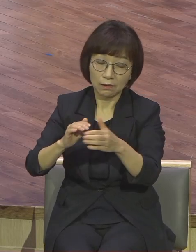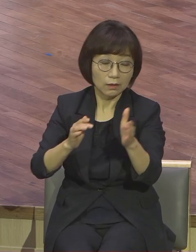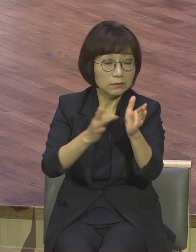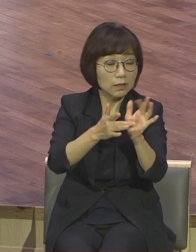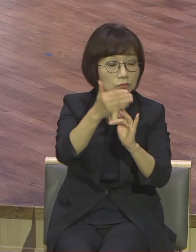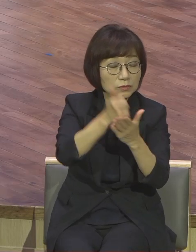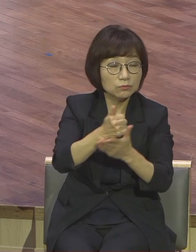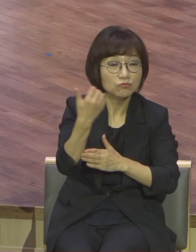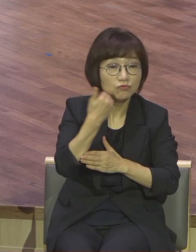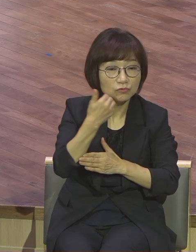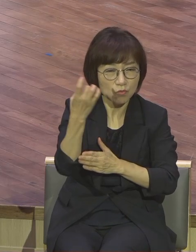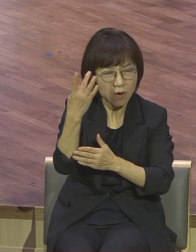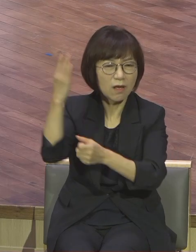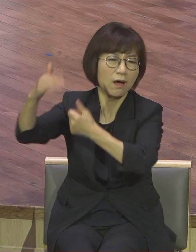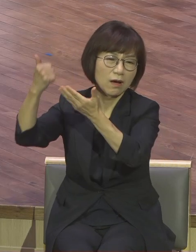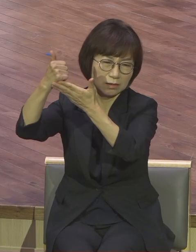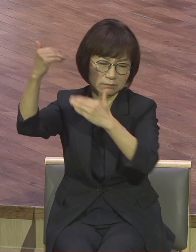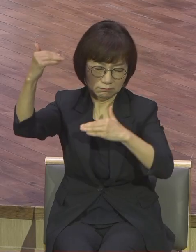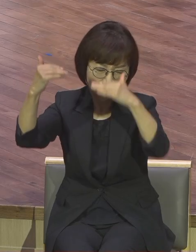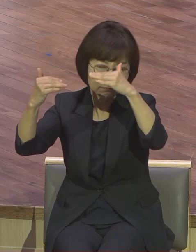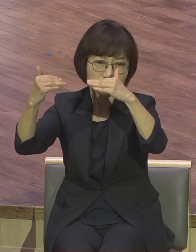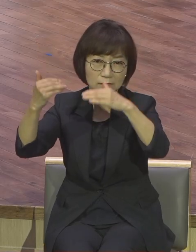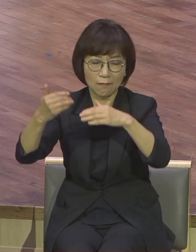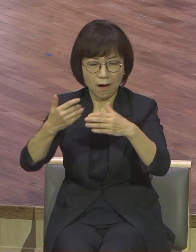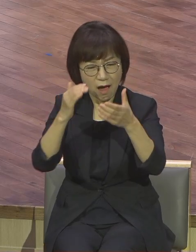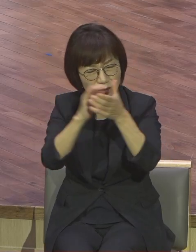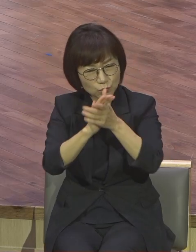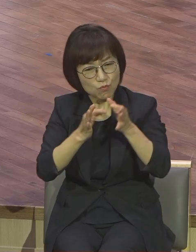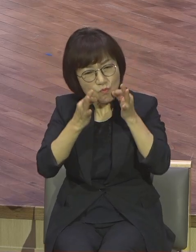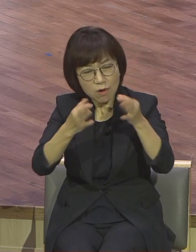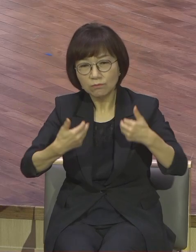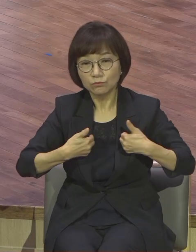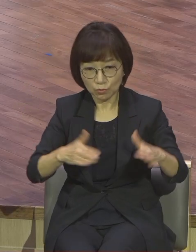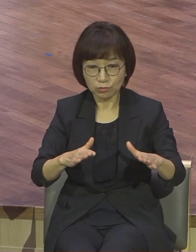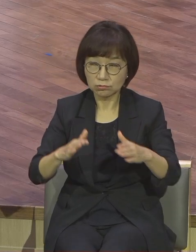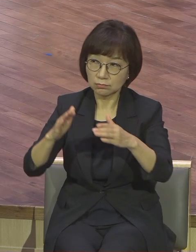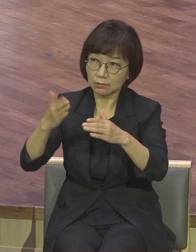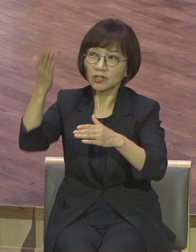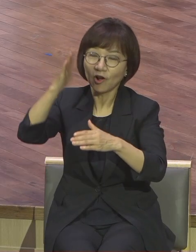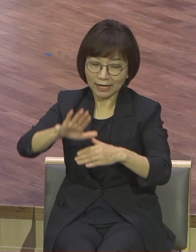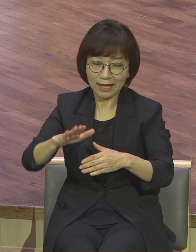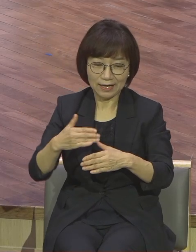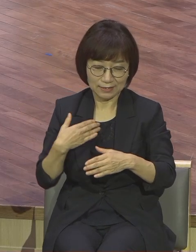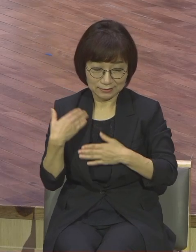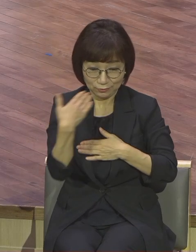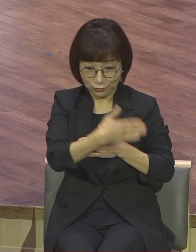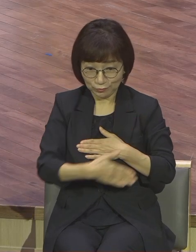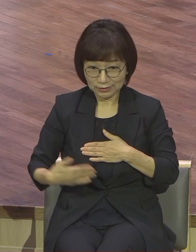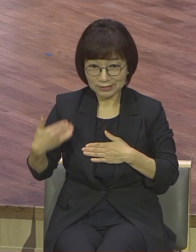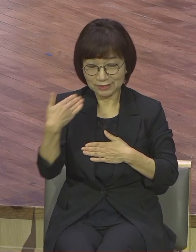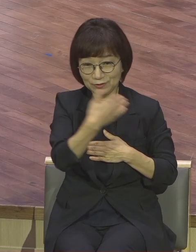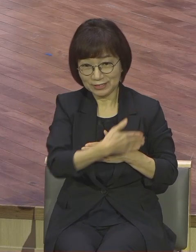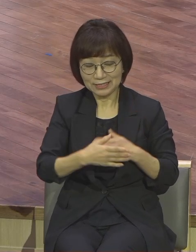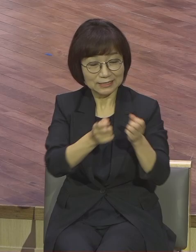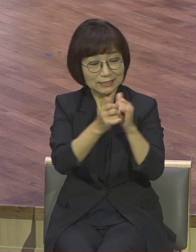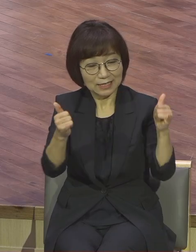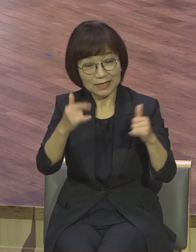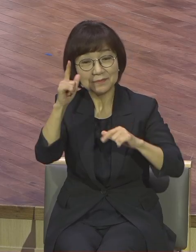하나님이신데 아버지 하나님의 능력을 육체를 가지고 있기 때문 육체를 가지고 있기 때문에 육체를 가지고 있기